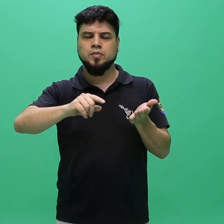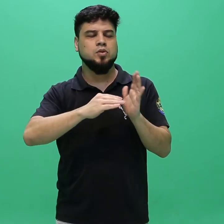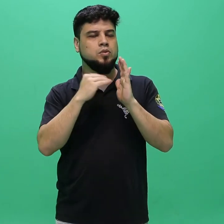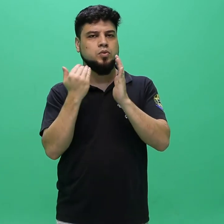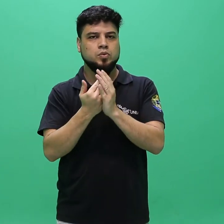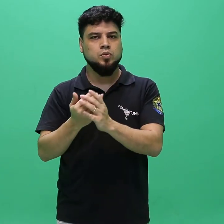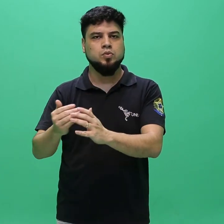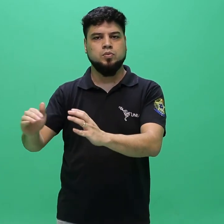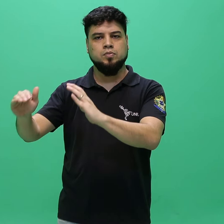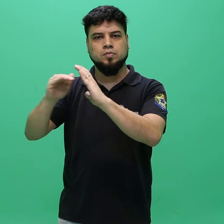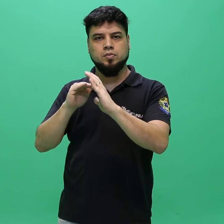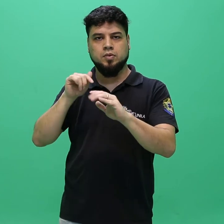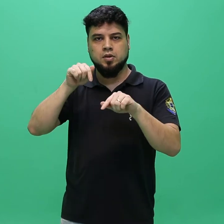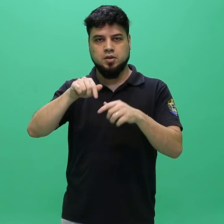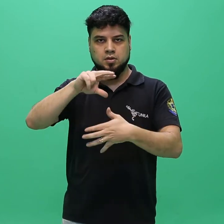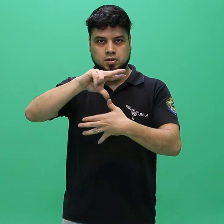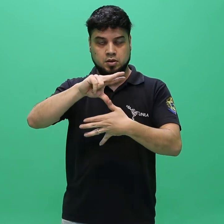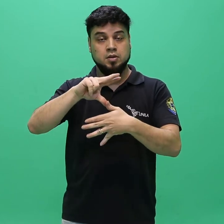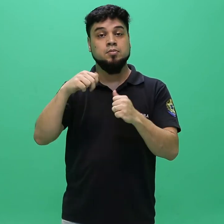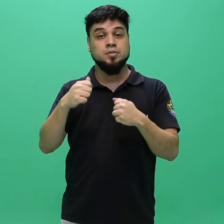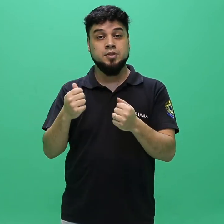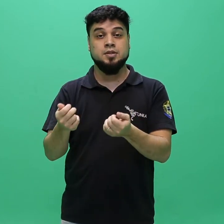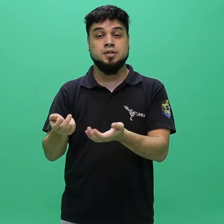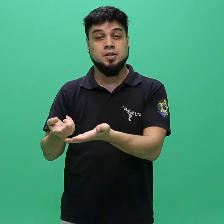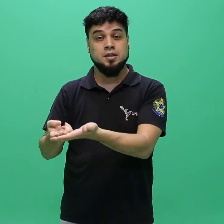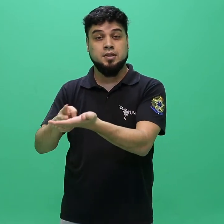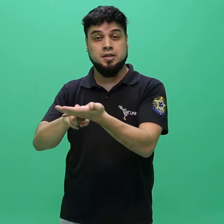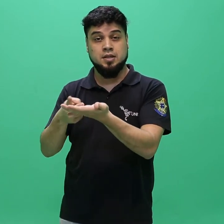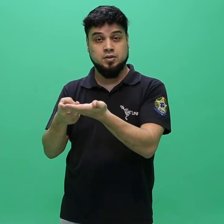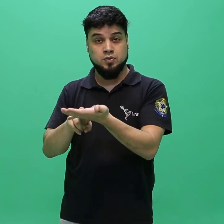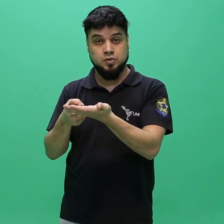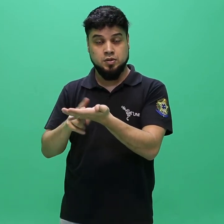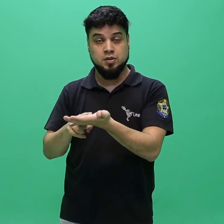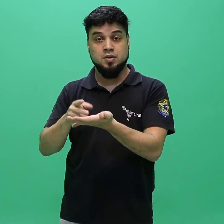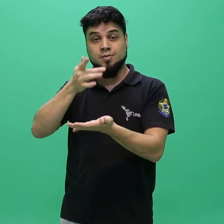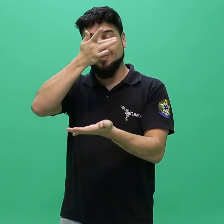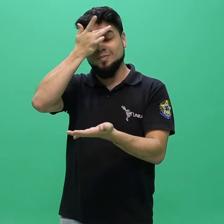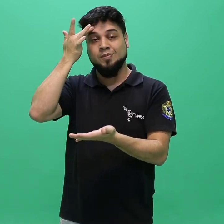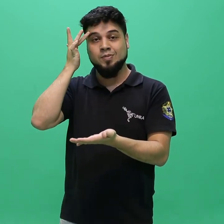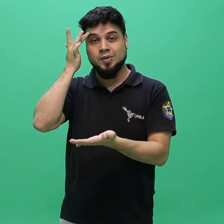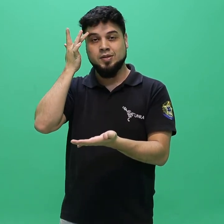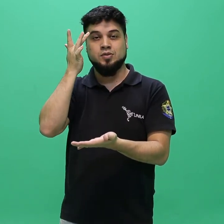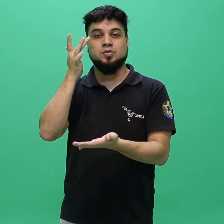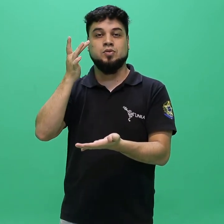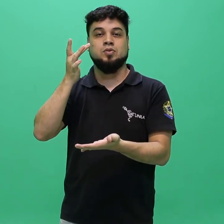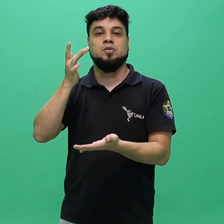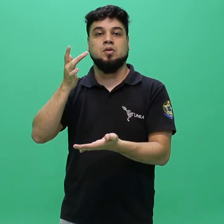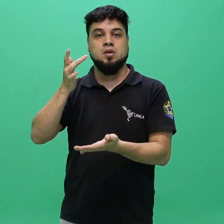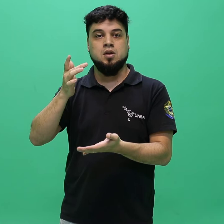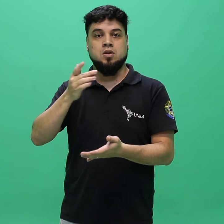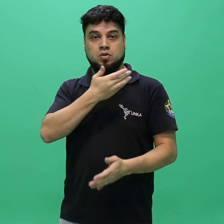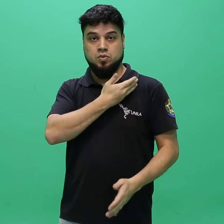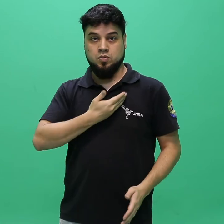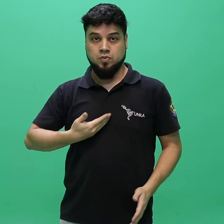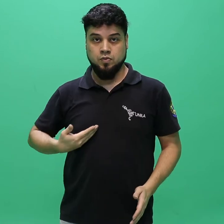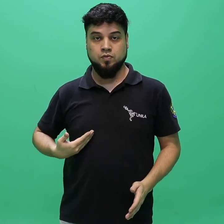Toda documentação expedida deverá ser traduzida por tradutor público